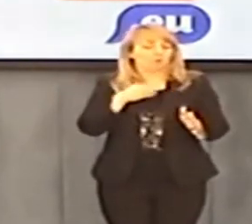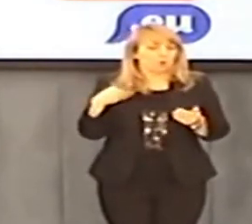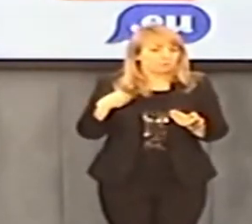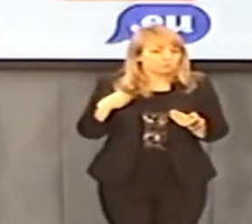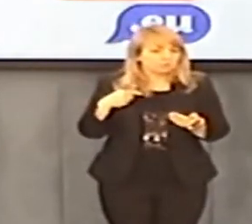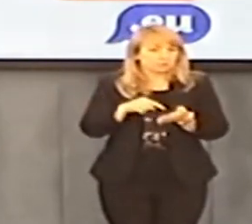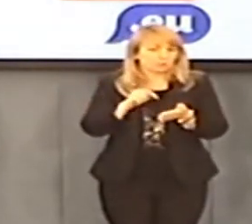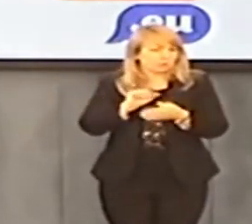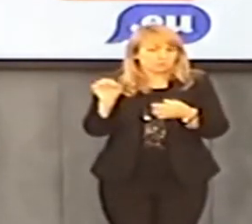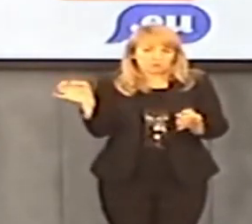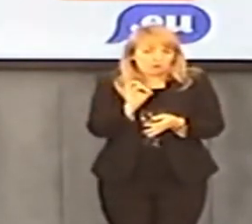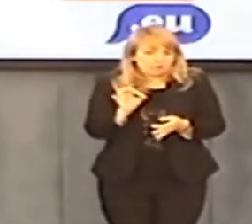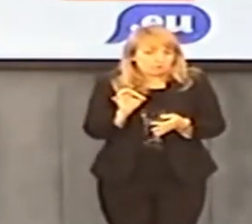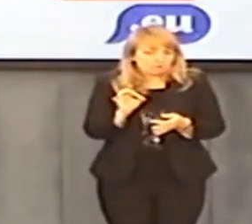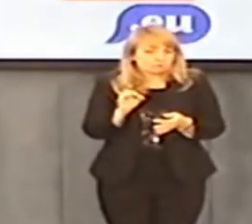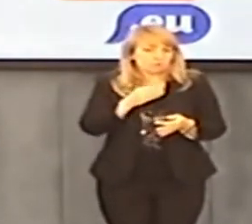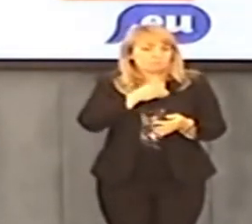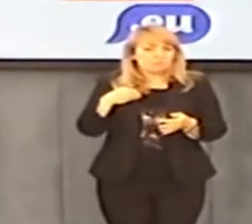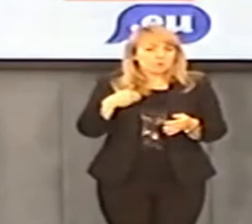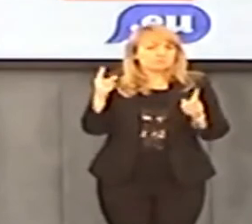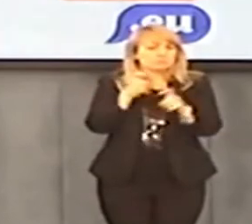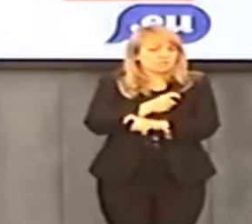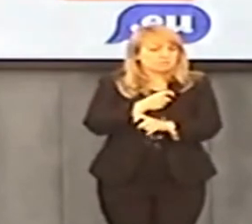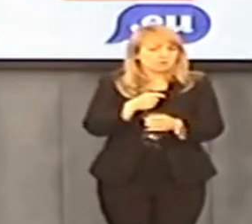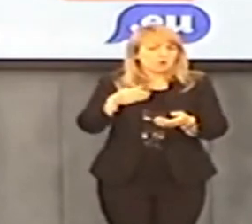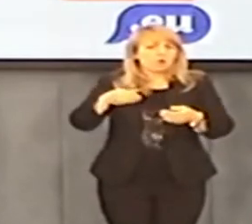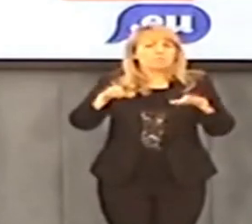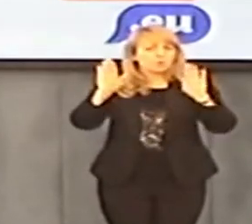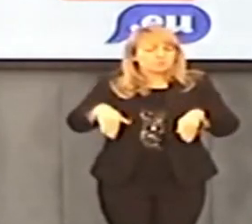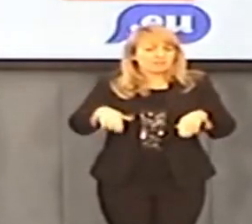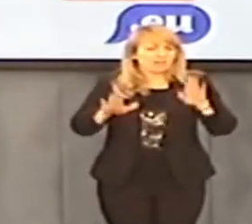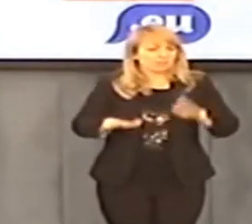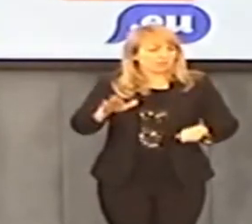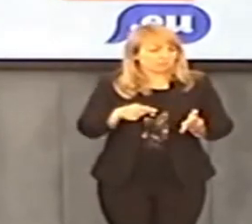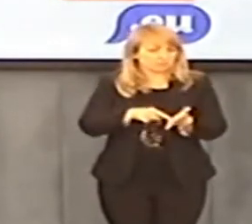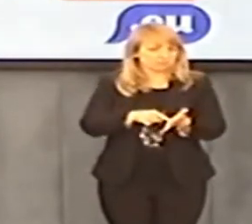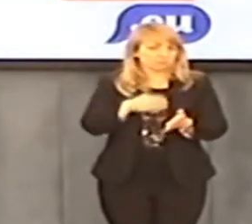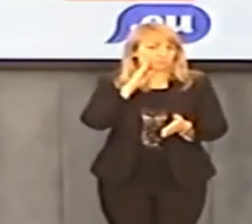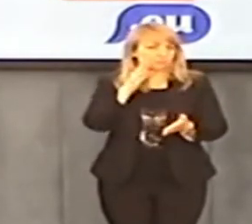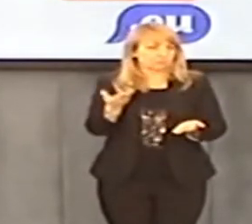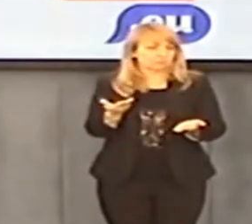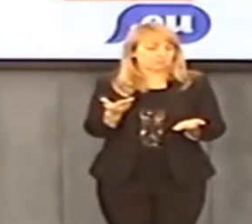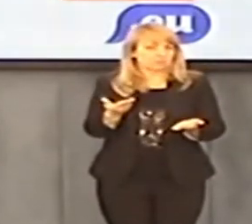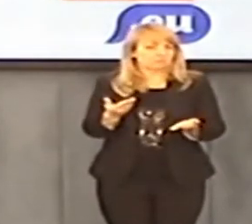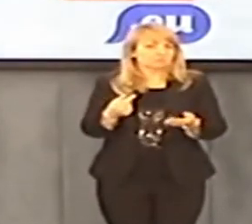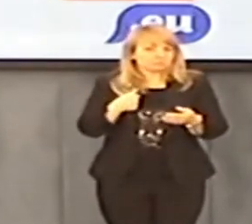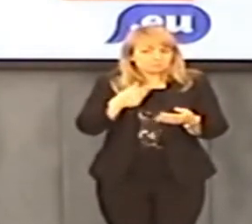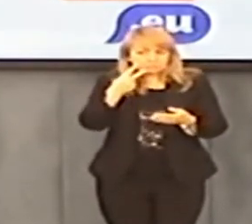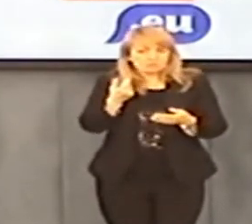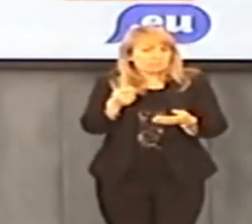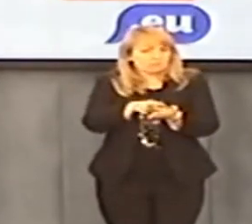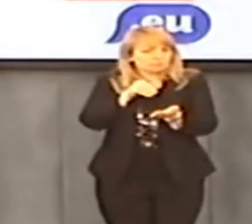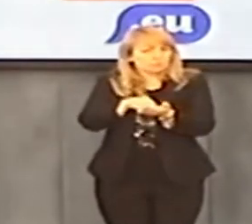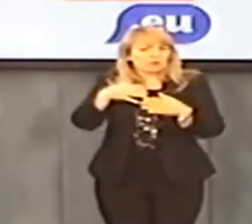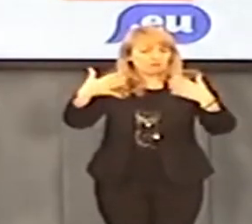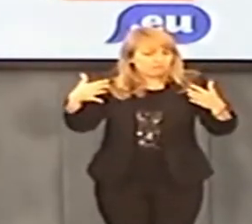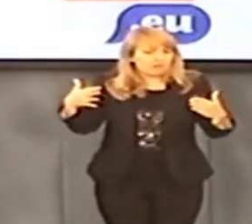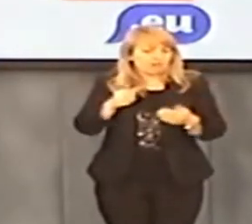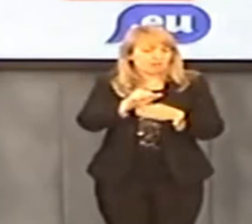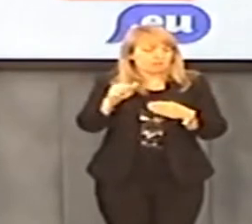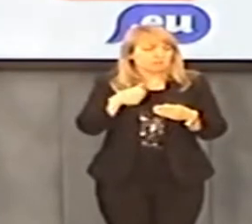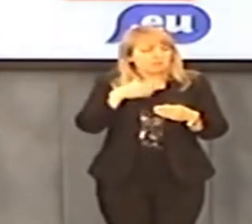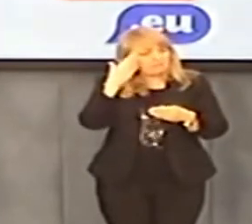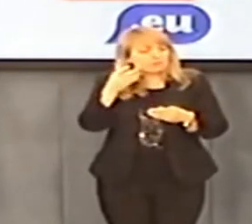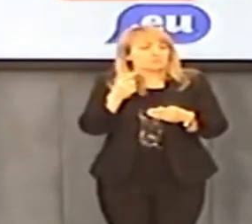dostaliśmy w odpowiedzi. To jest skandal w ogóle, że polskie państwo daje się tak traktować przez inne państwo, a jednocześnie, jak wiemy, bo wie pan, no to